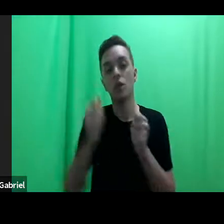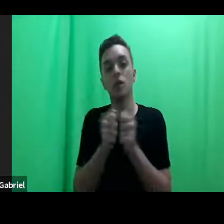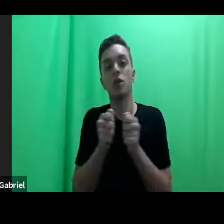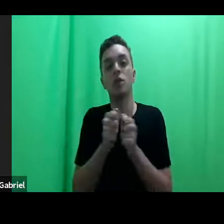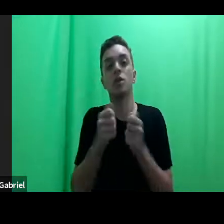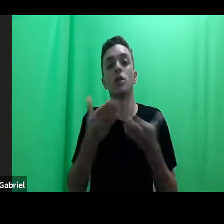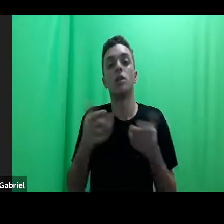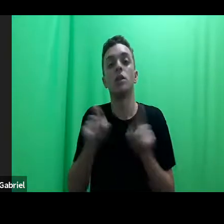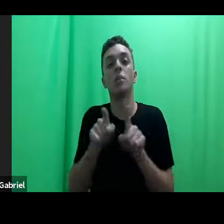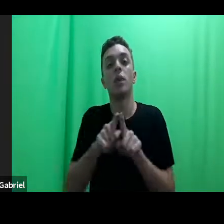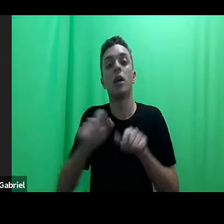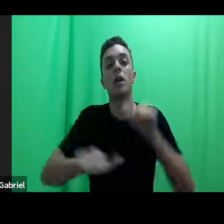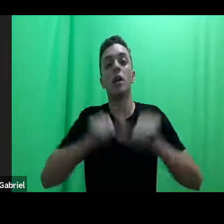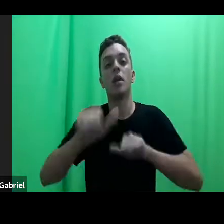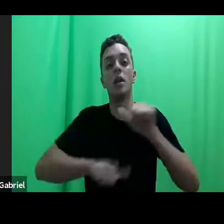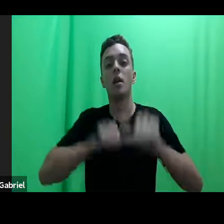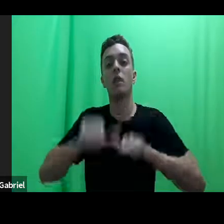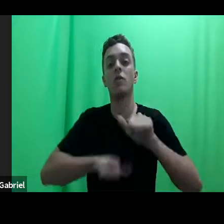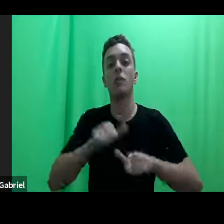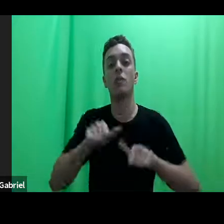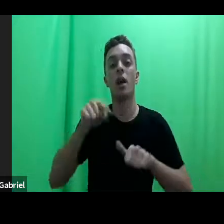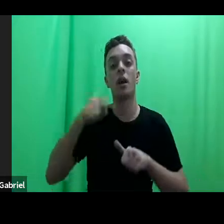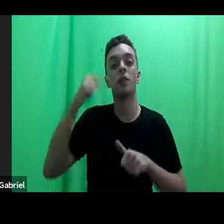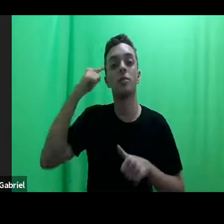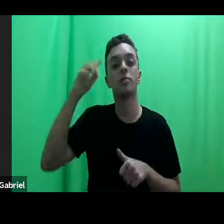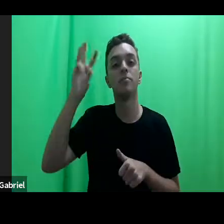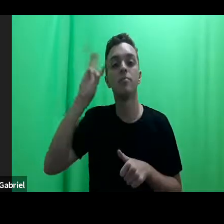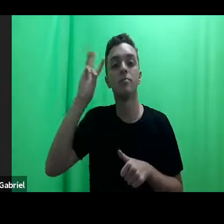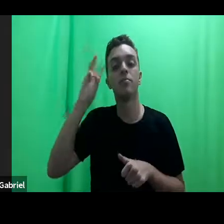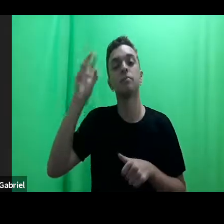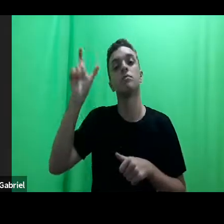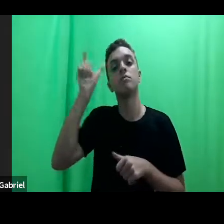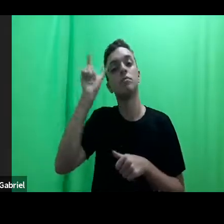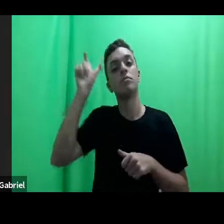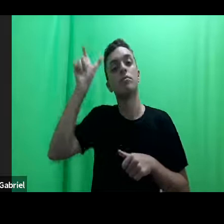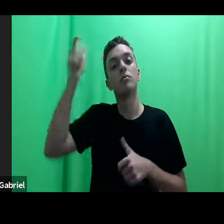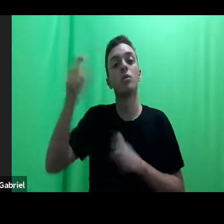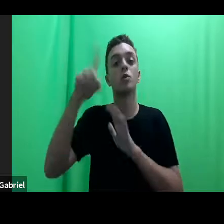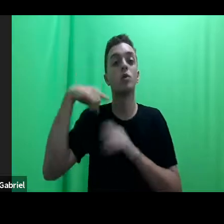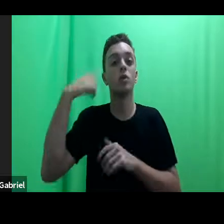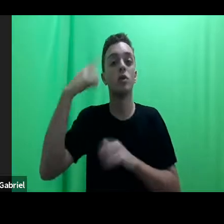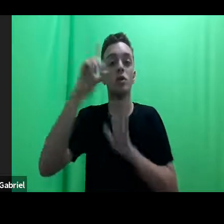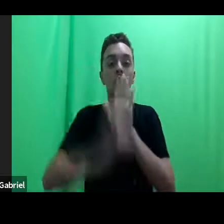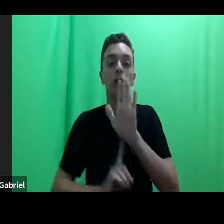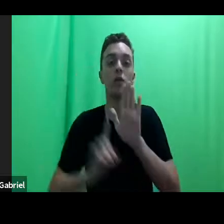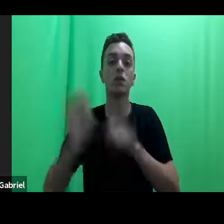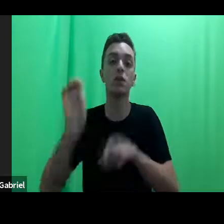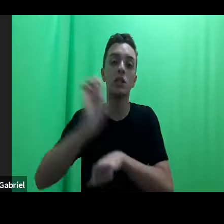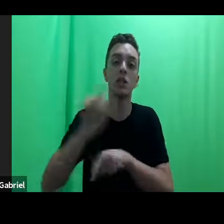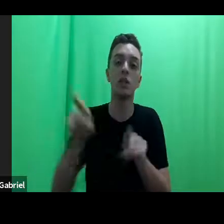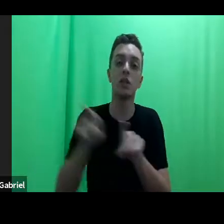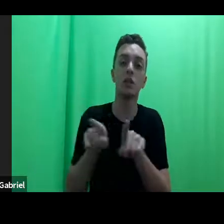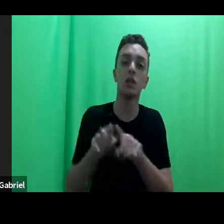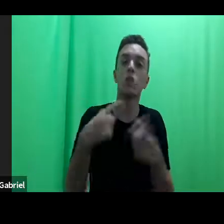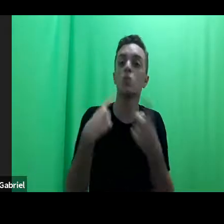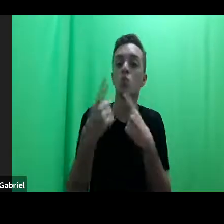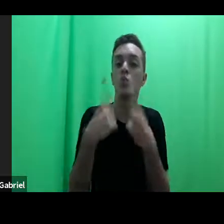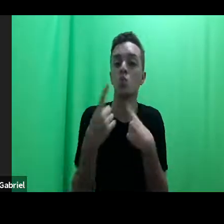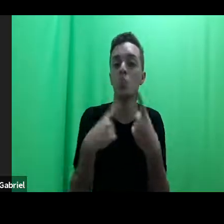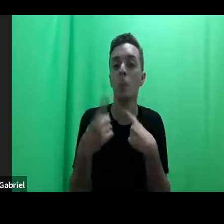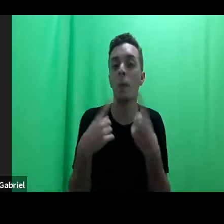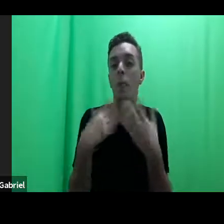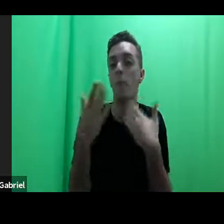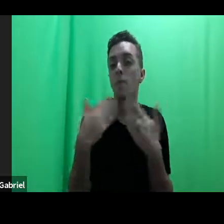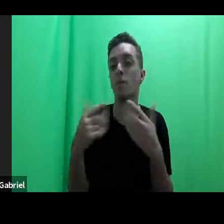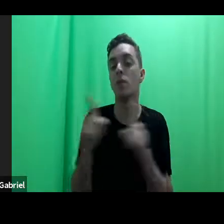transformar essa racionalidade moderna do direito e do Estado num diálogo externo